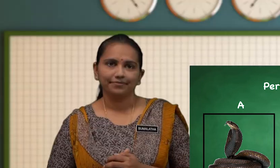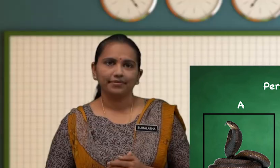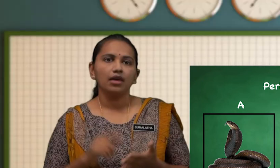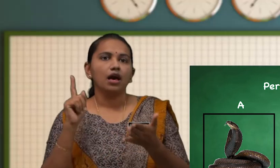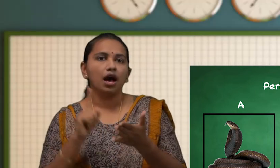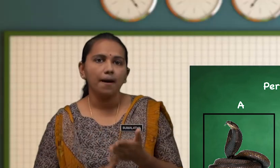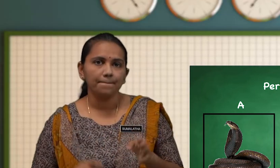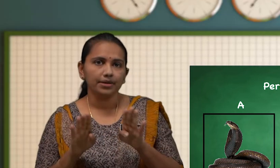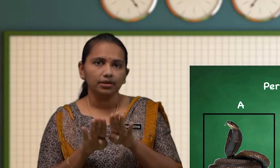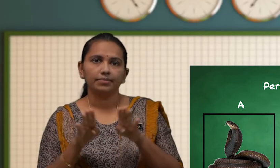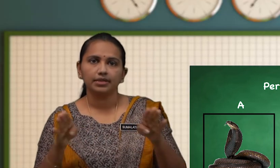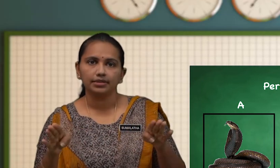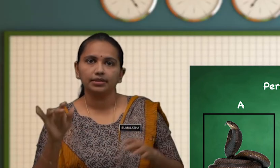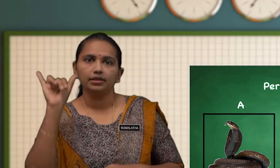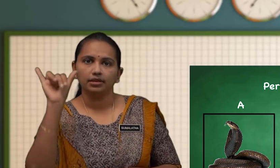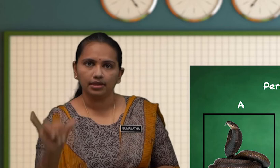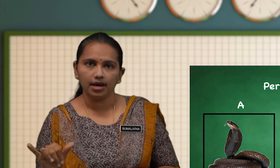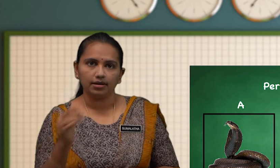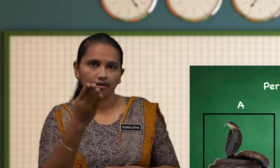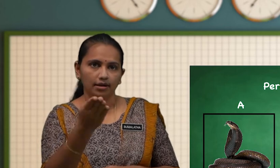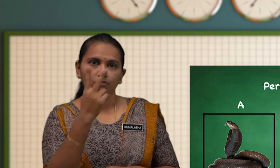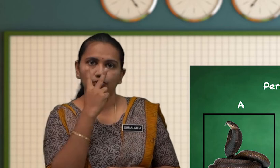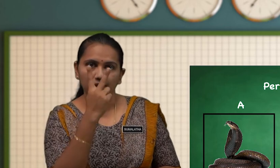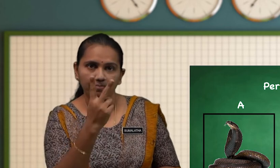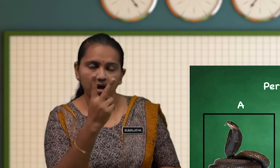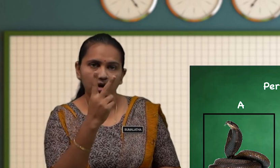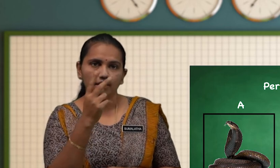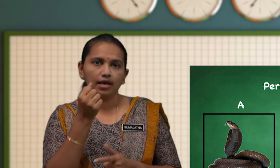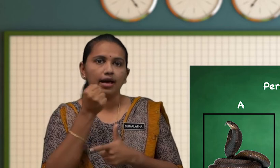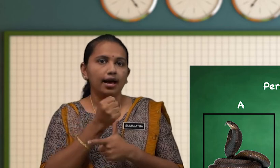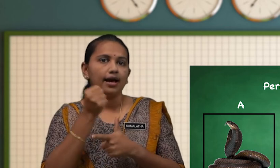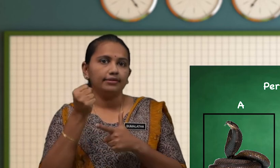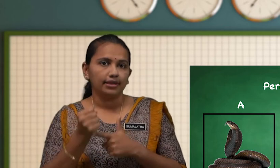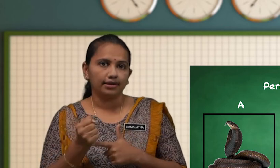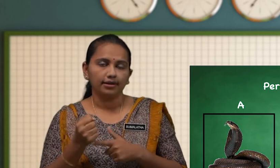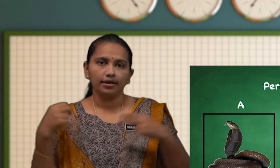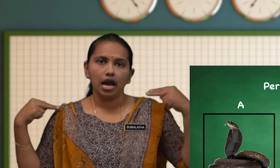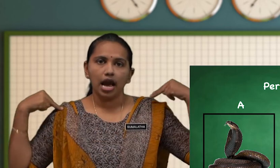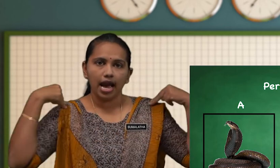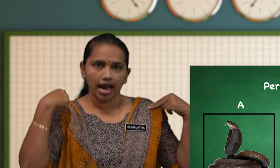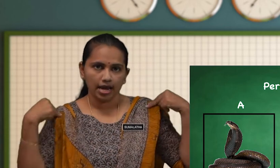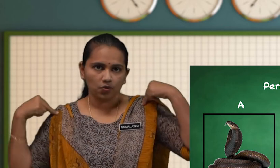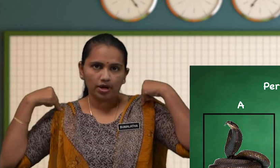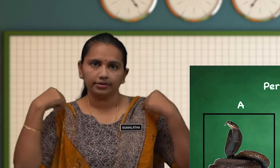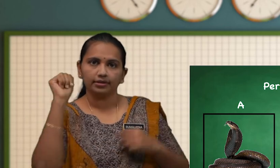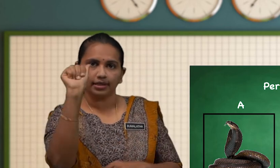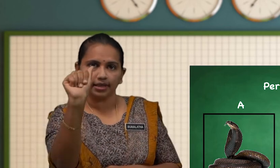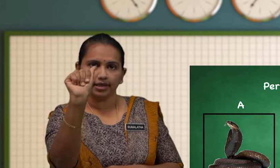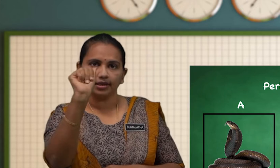Apa Beza Yang Kamu nampak Antara Haiwan A